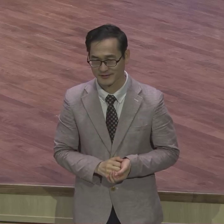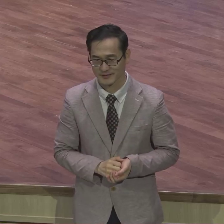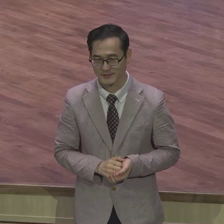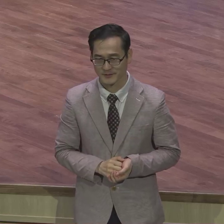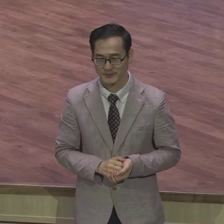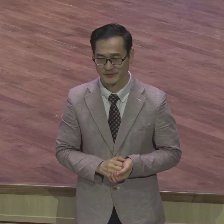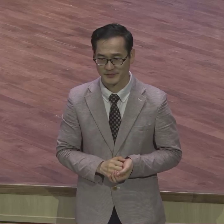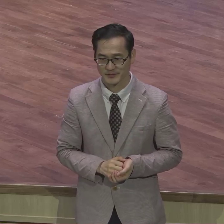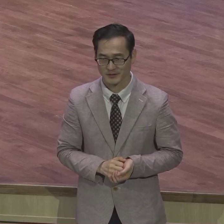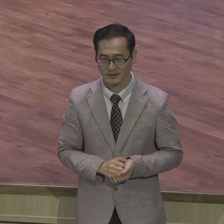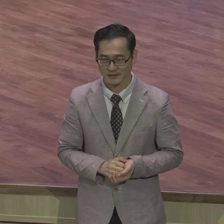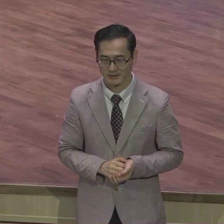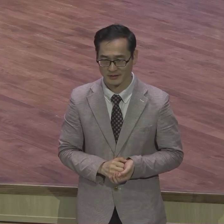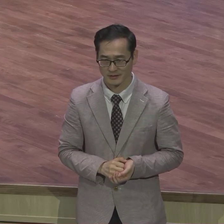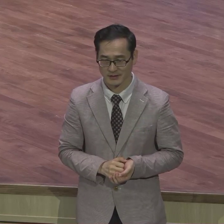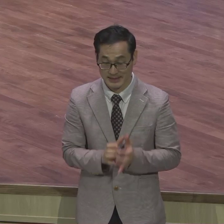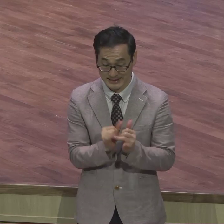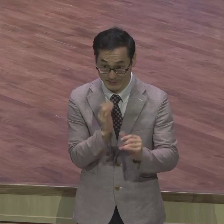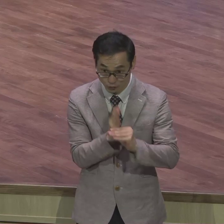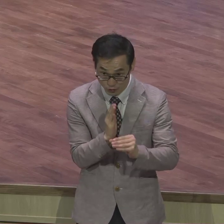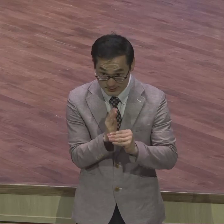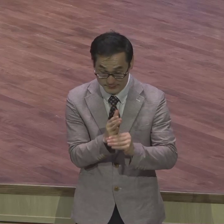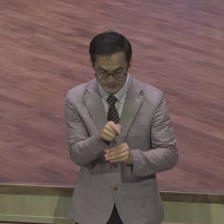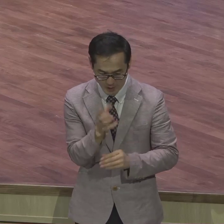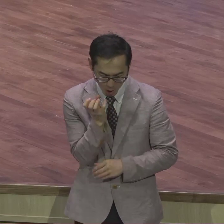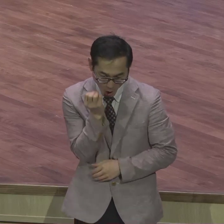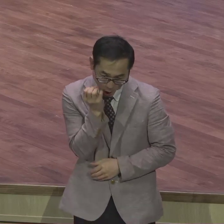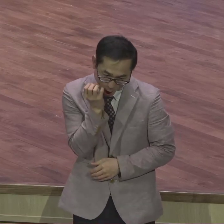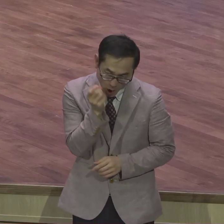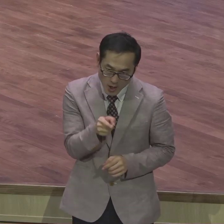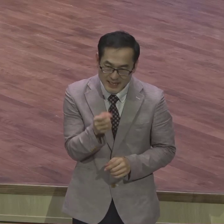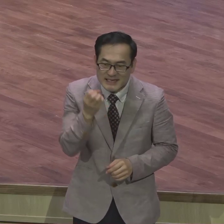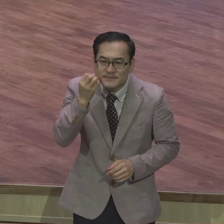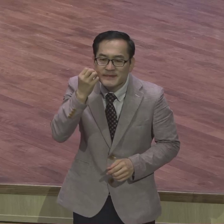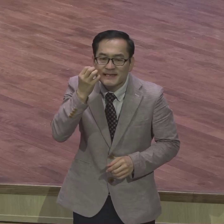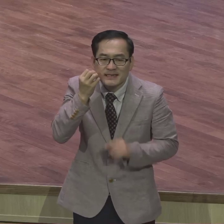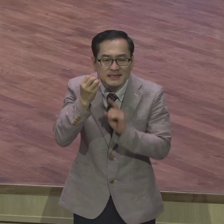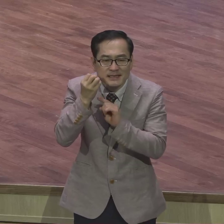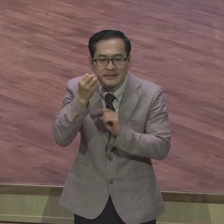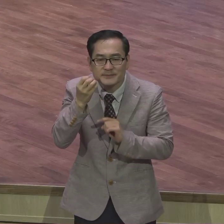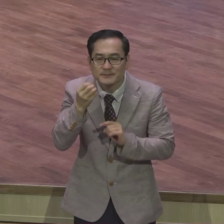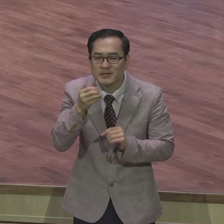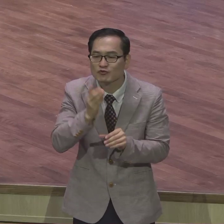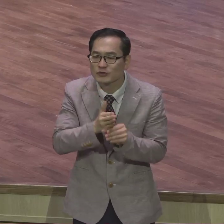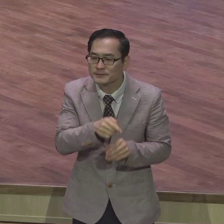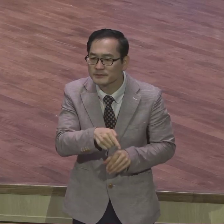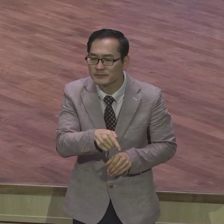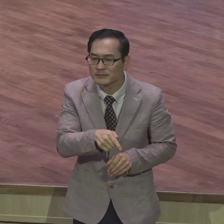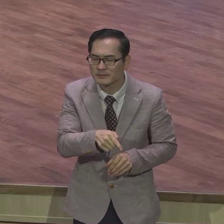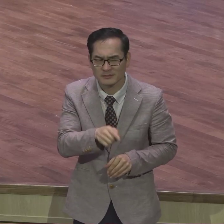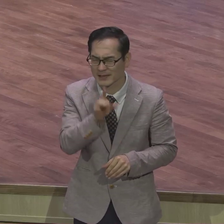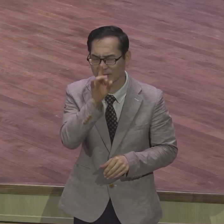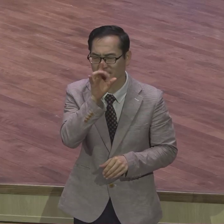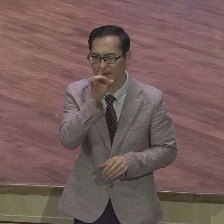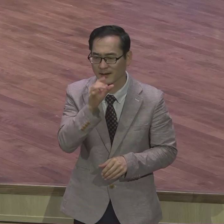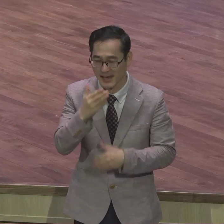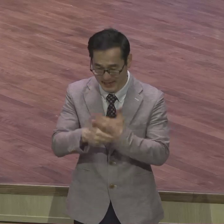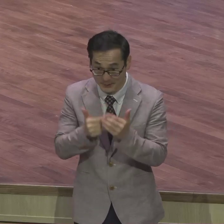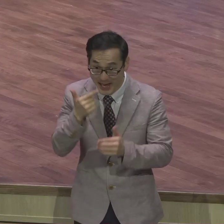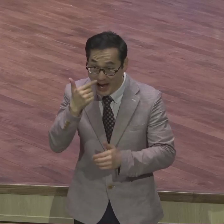인본주의로 그럼 막 이상하게 흘러가요 하나님의 아버지까지밖에 없으면 아버지까지만 말하면 돼 어머니 없어요